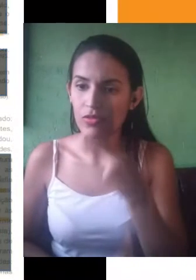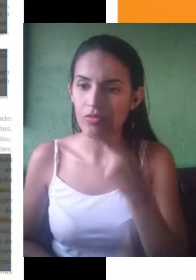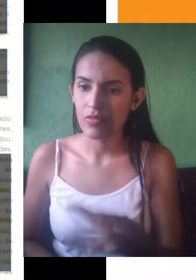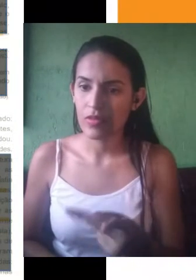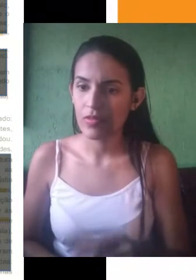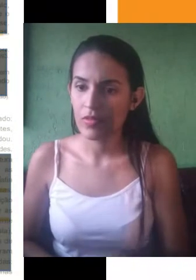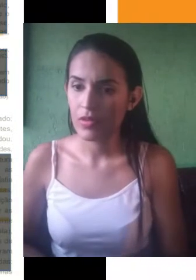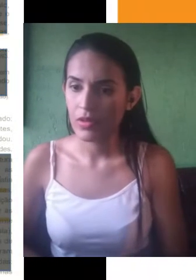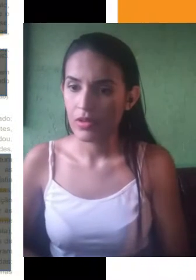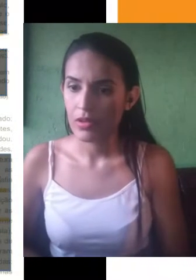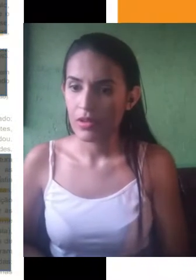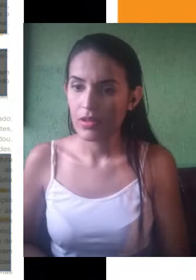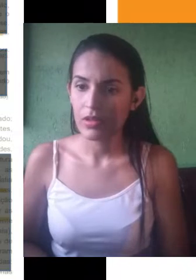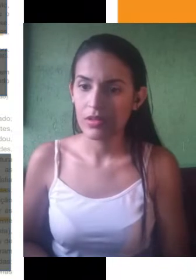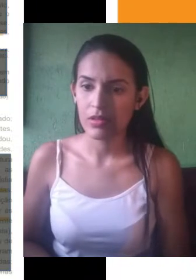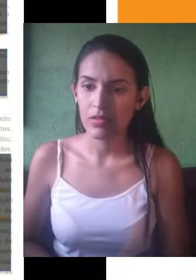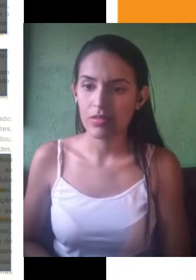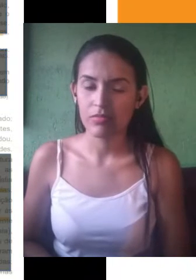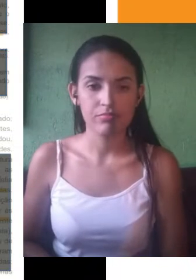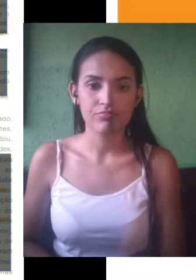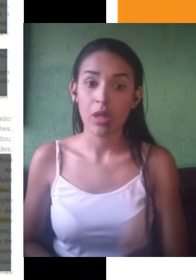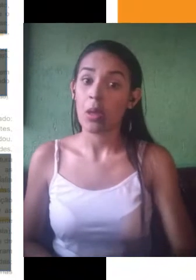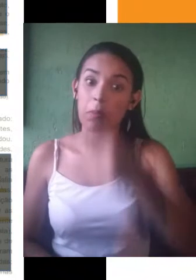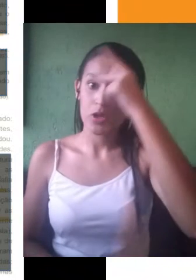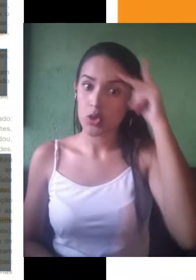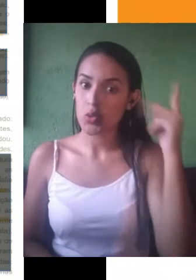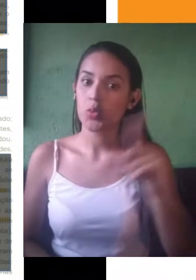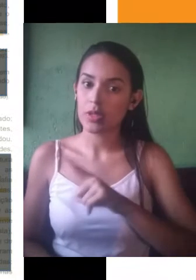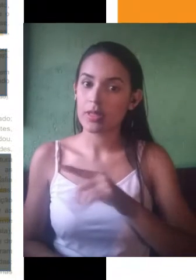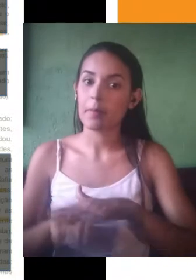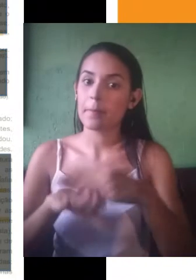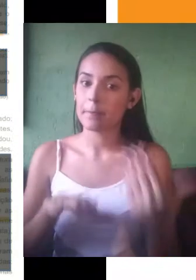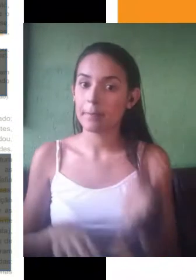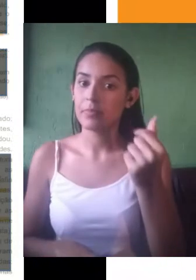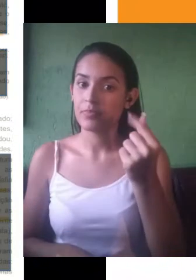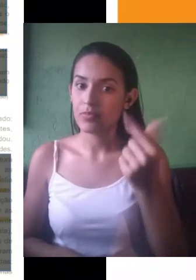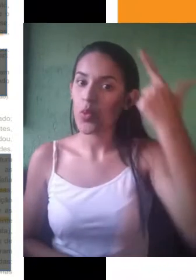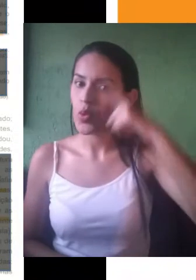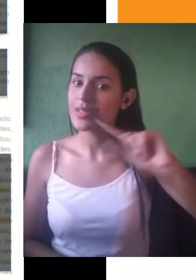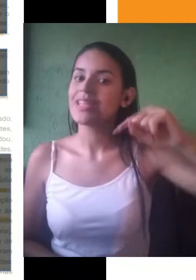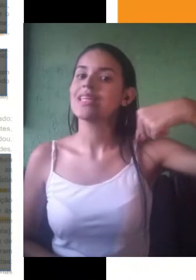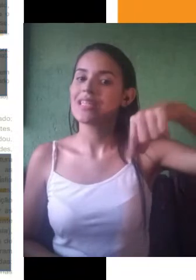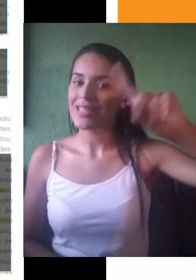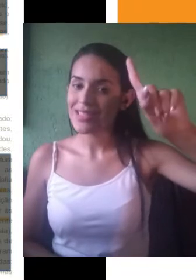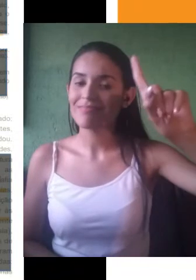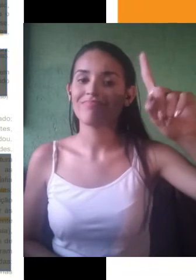questão de que a classe economicamente favorecida são as mais privilegiadas quando o assunto é cinema. Lembrando das palavras-chave da